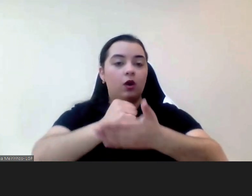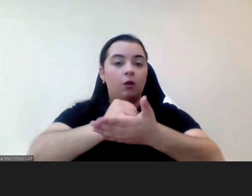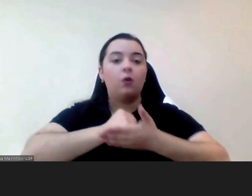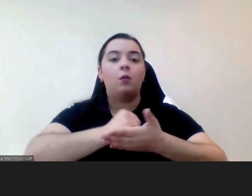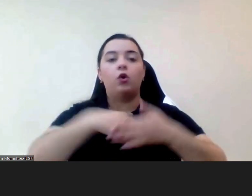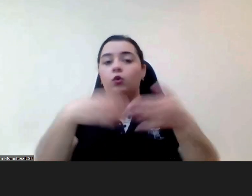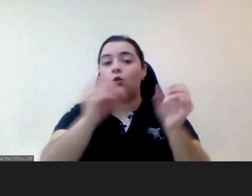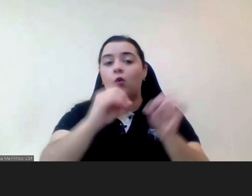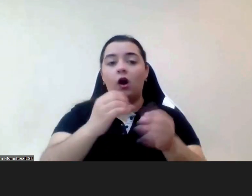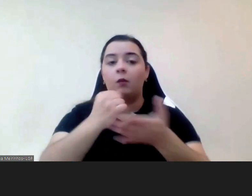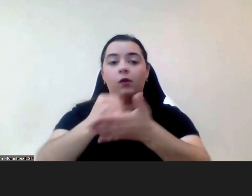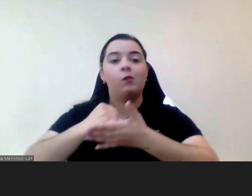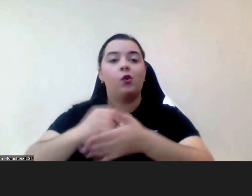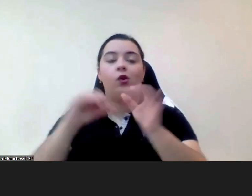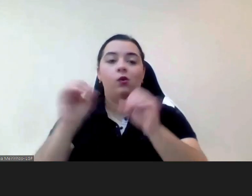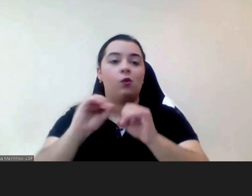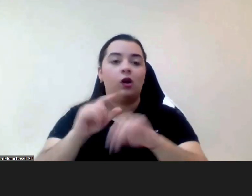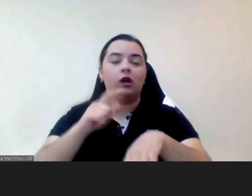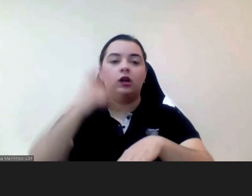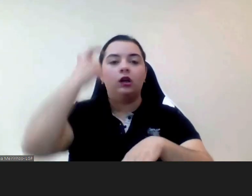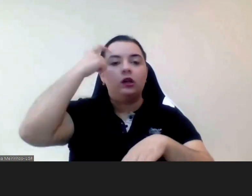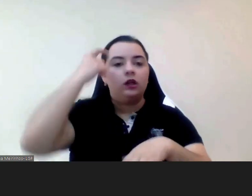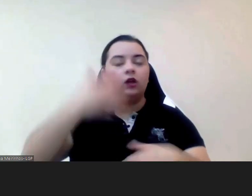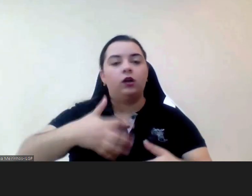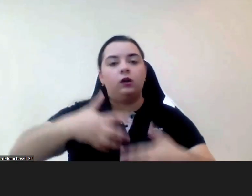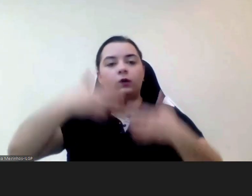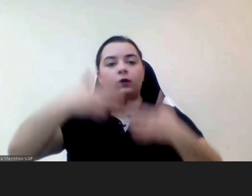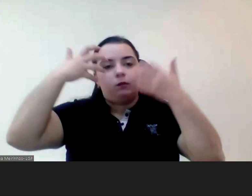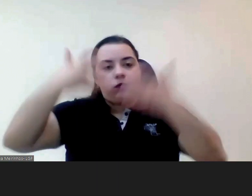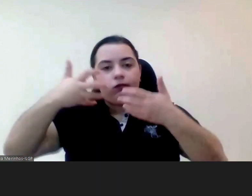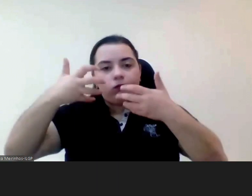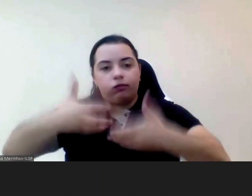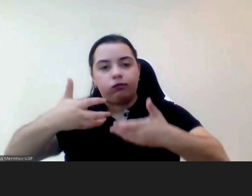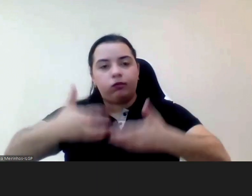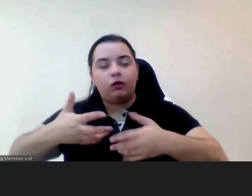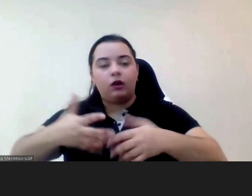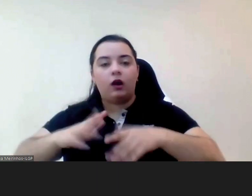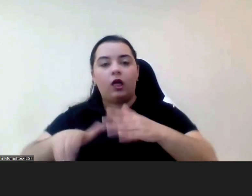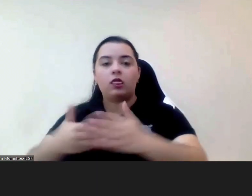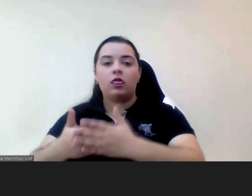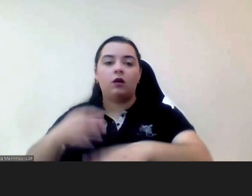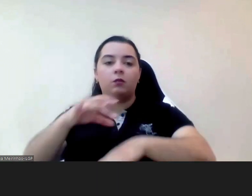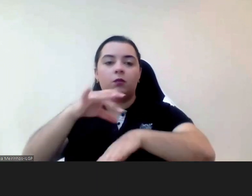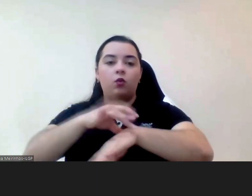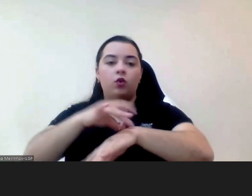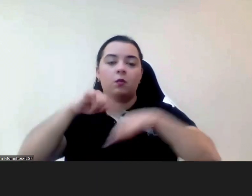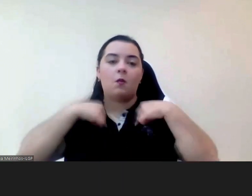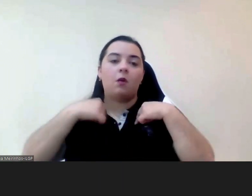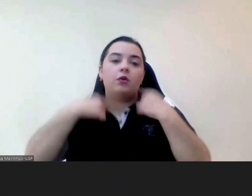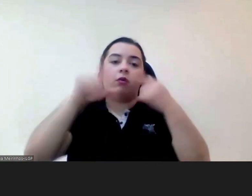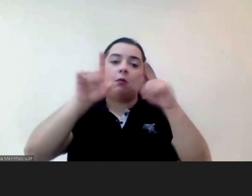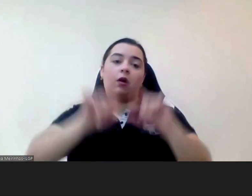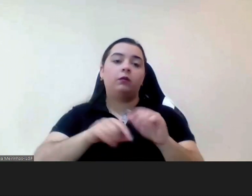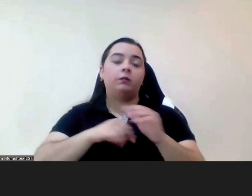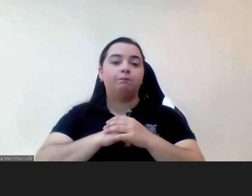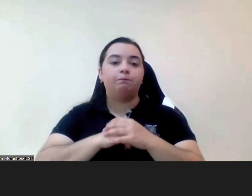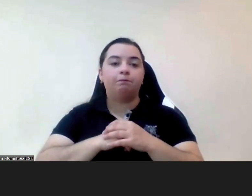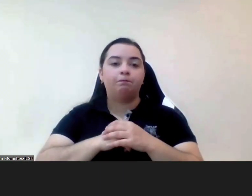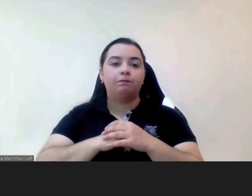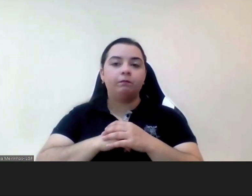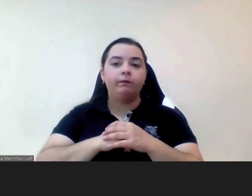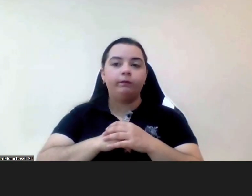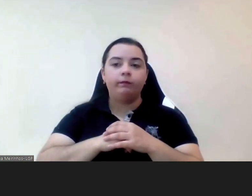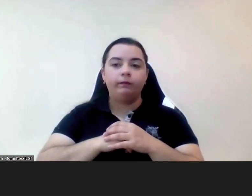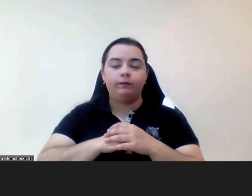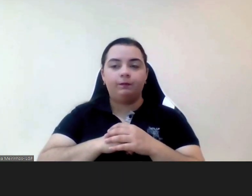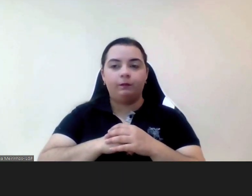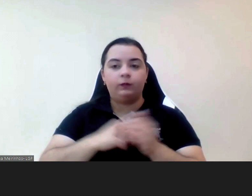muito desgastados e neste sentido desenvolvemos e promovemos muitos projetos